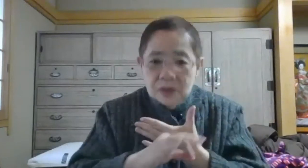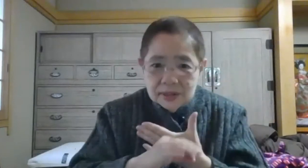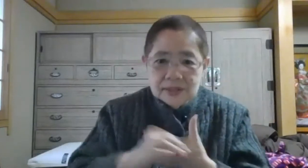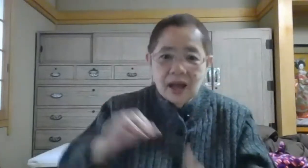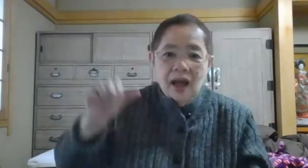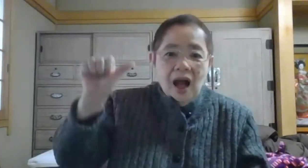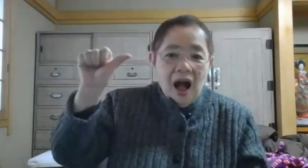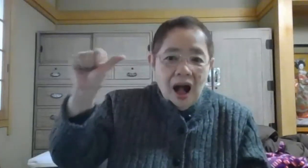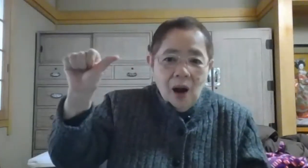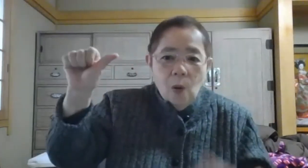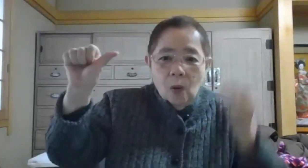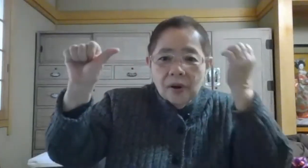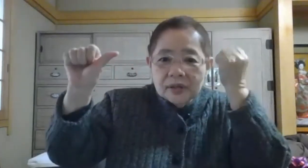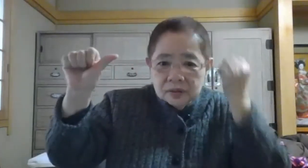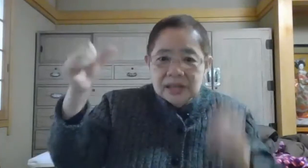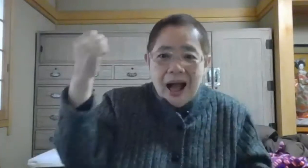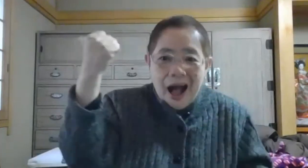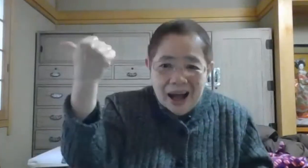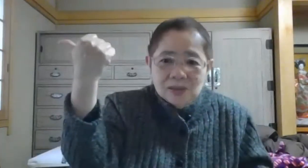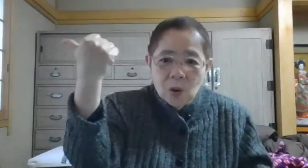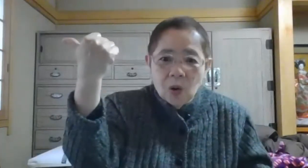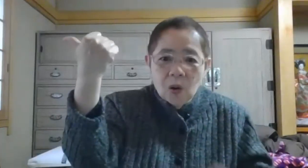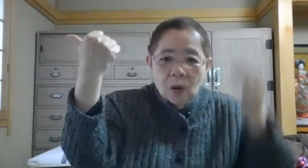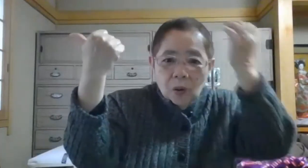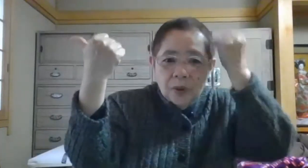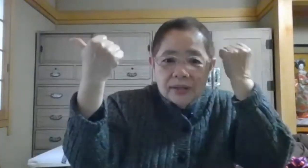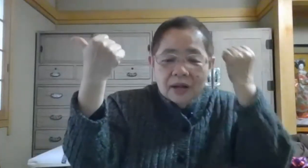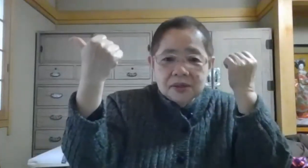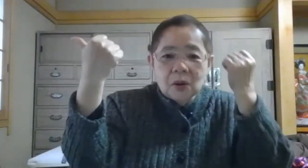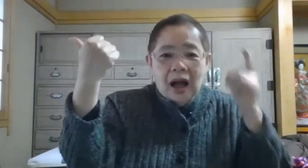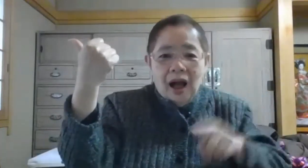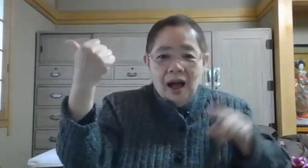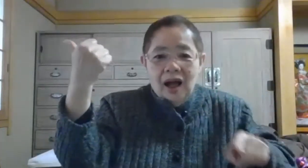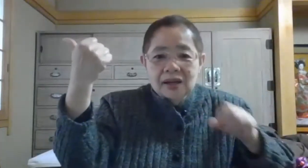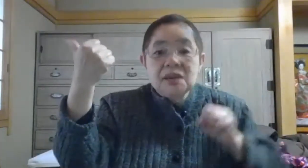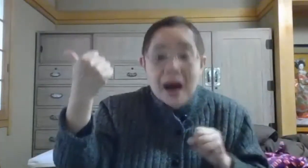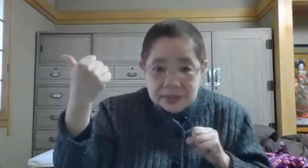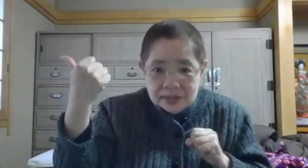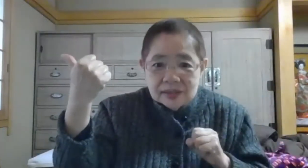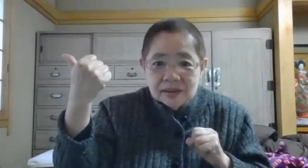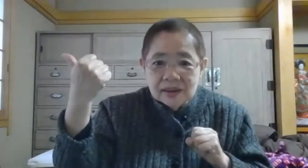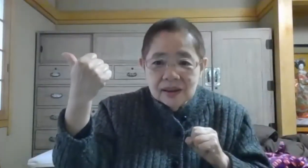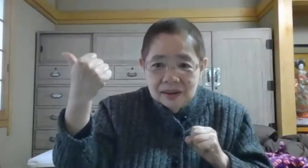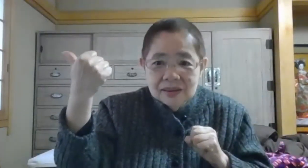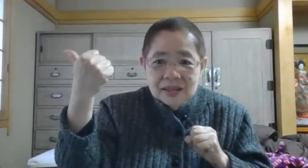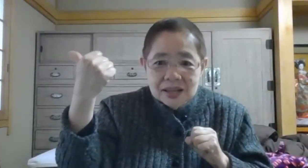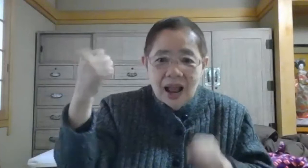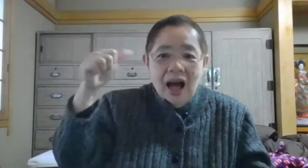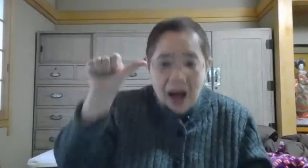ですね、あを覚えるのに、あと覚えている人がいます。ですから、あ